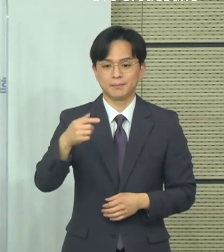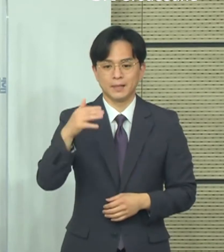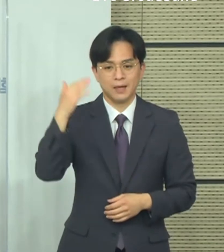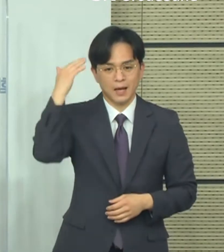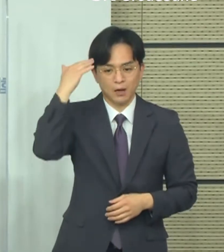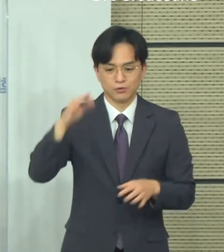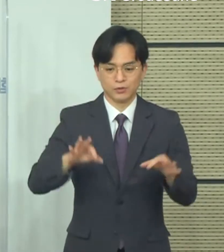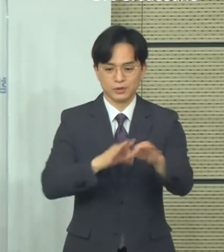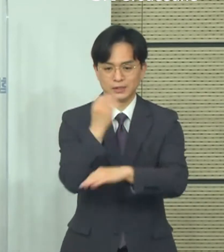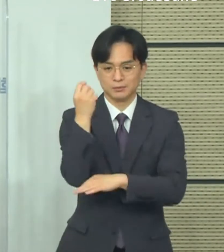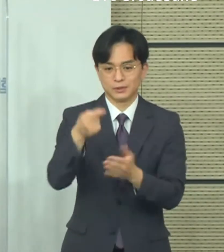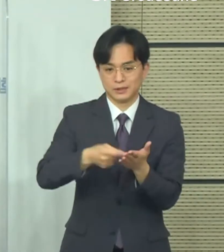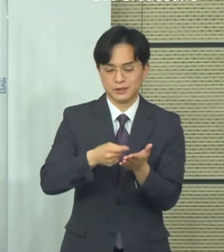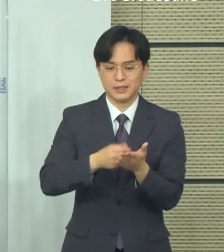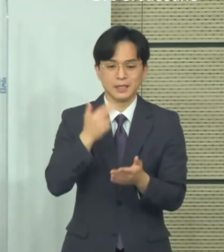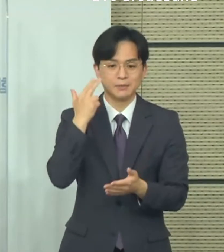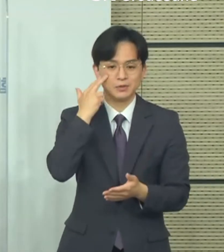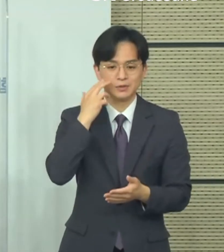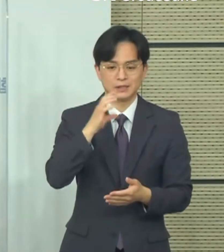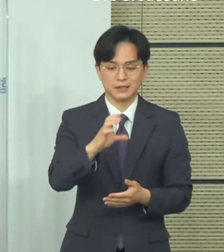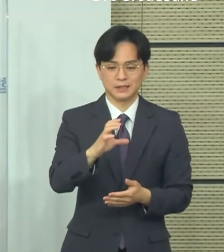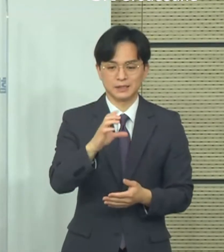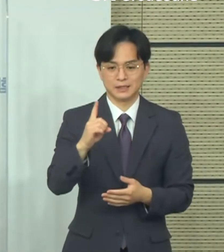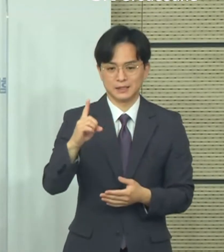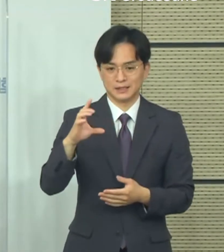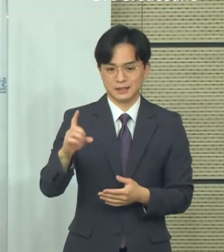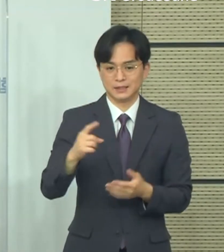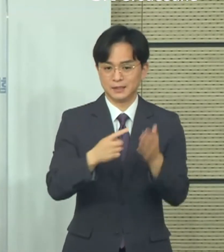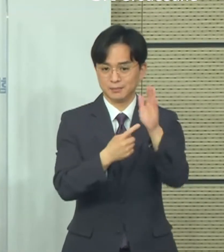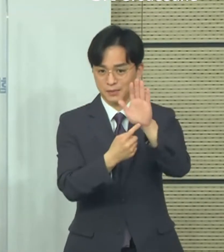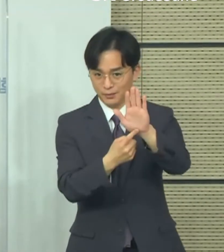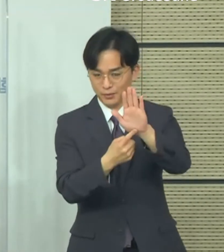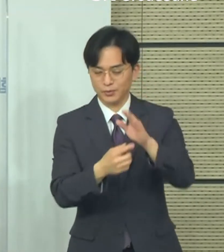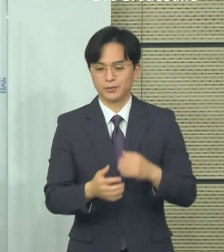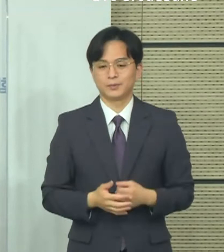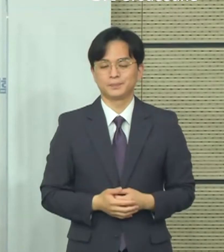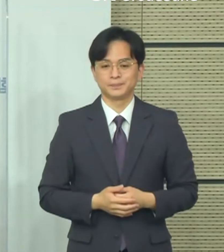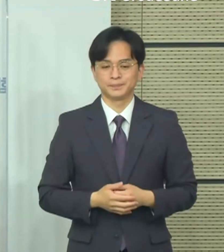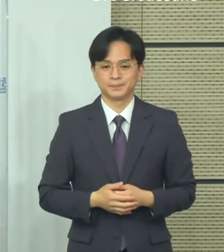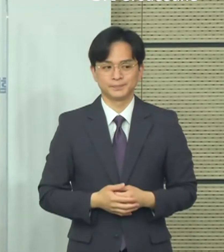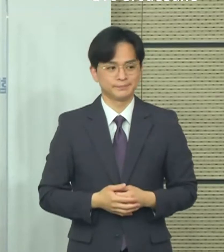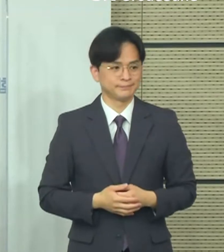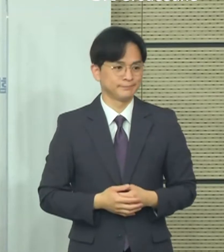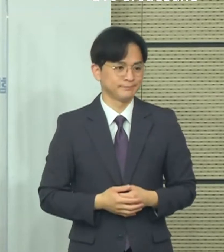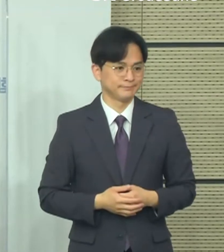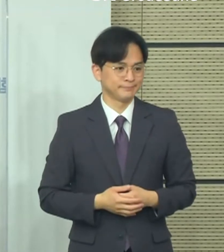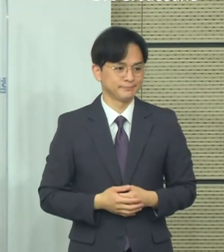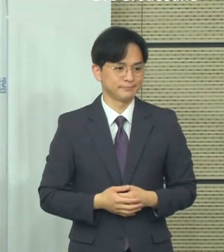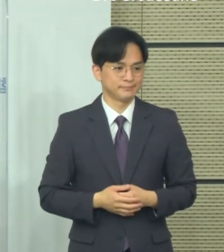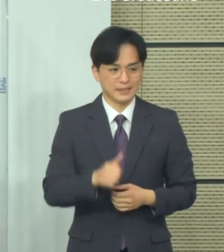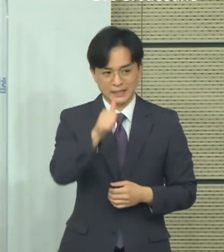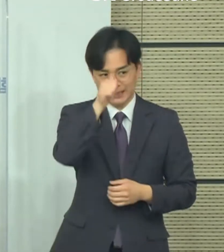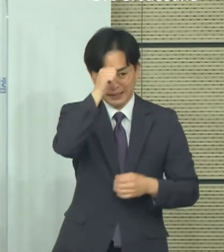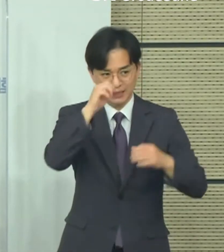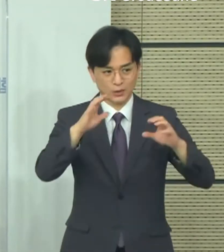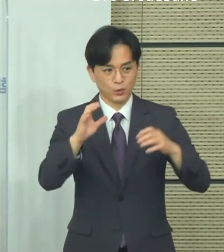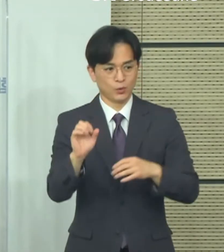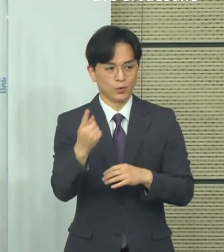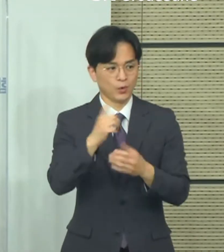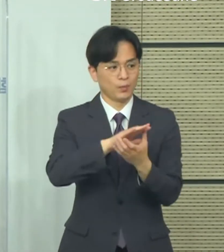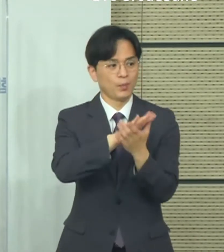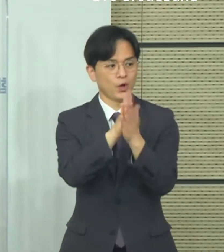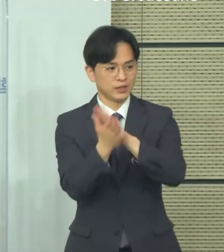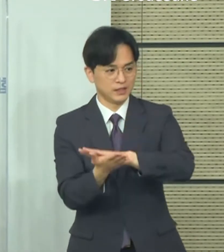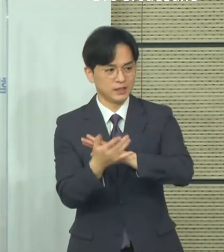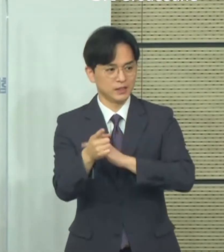질의입니다. 미국 CDC가 인도 변이를 우려 단계로 격상했습니다. 국내에서는 현재 해외 접종 시 격리 면제